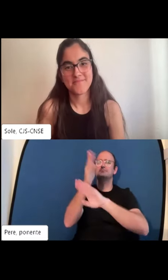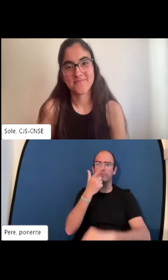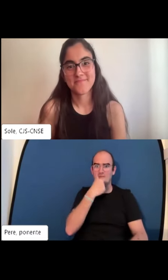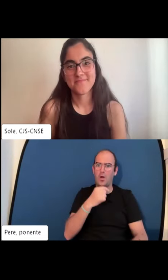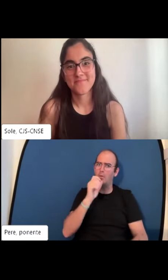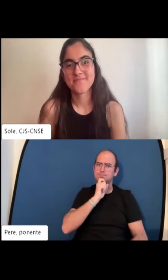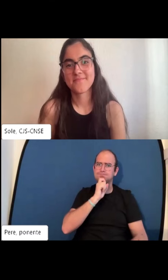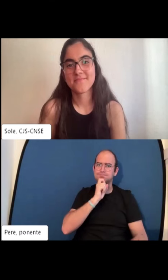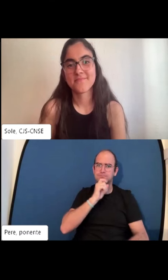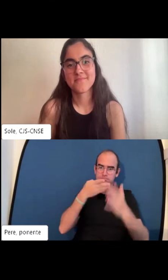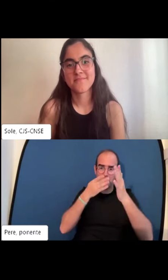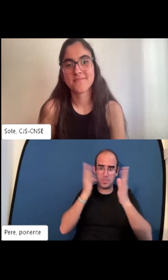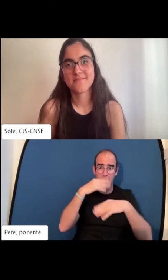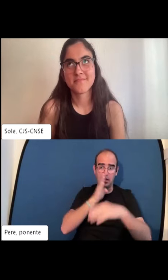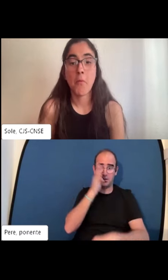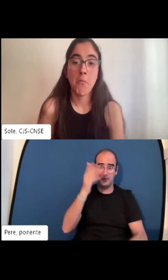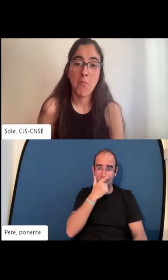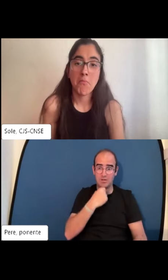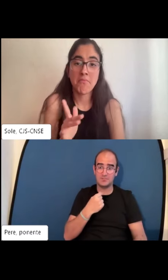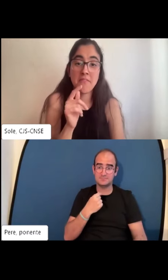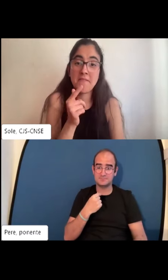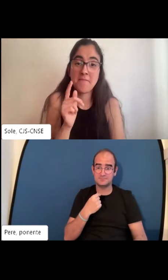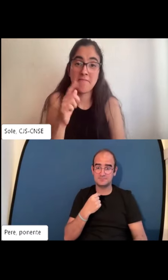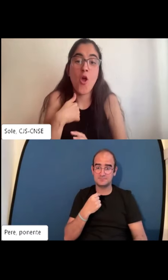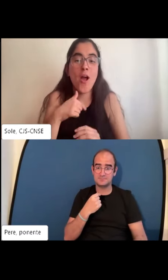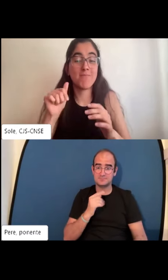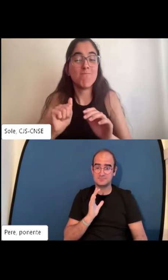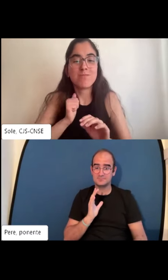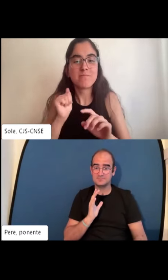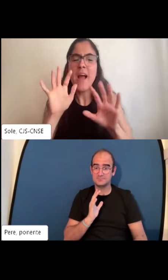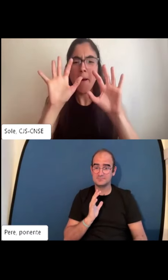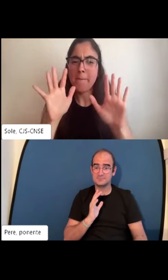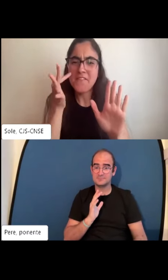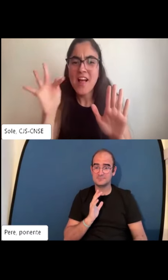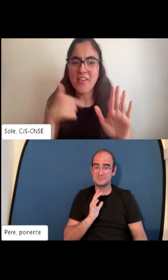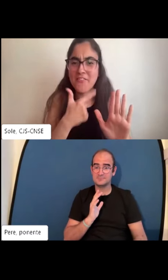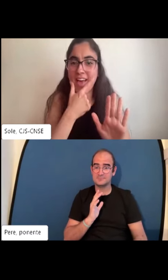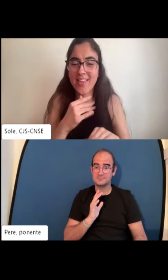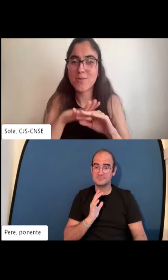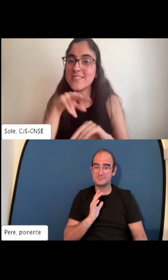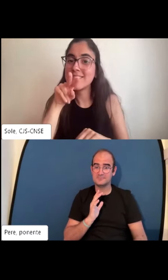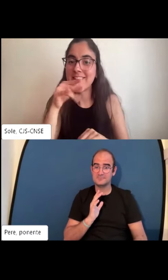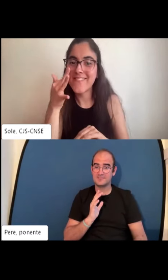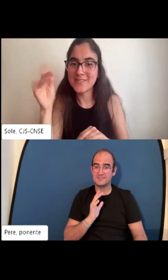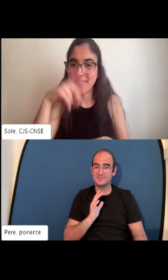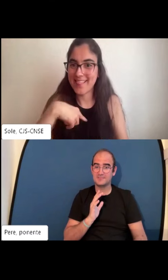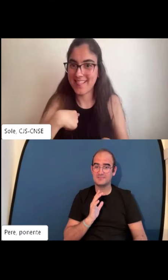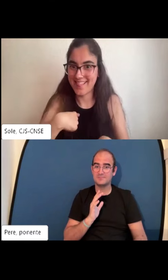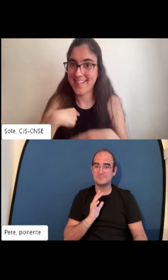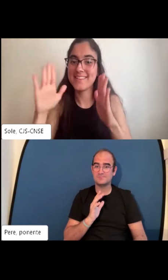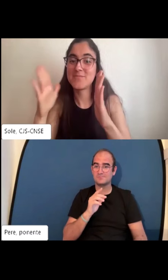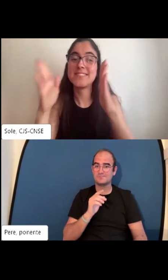un mes allí ¿y te resultó fácil estar allí ir o complicado? a ver casualmente me